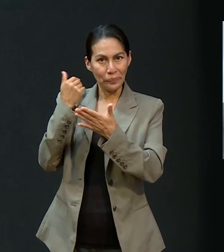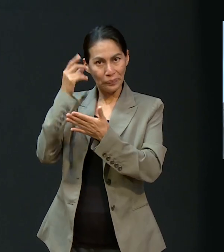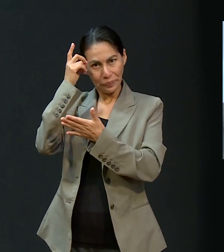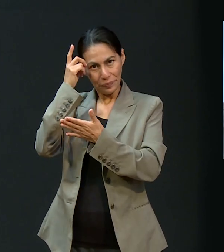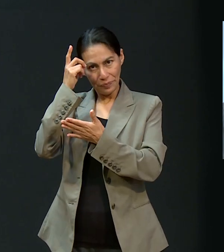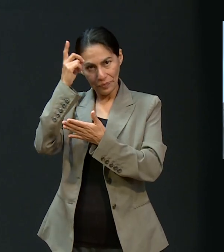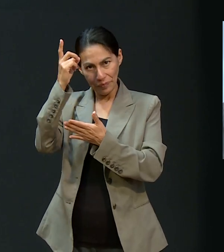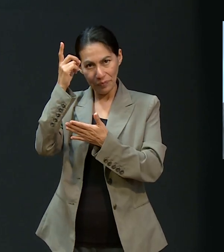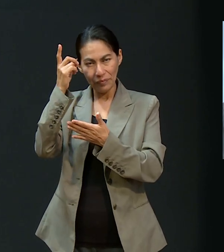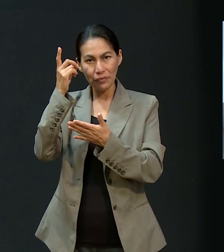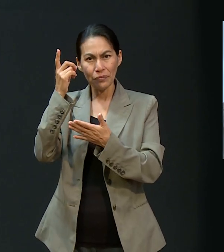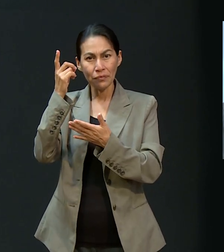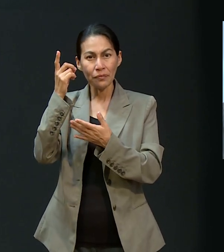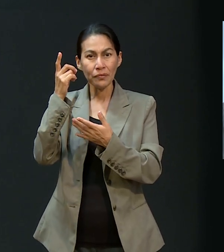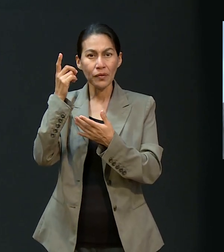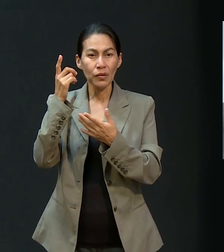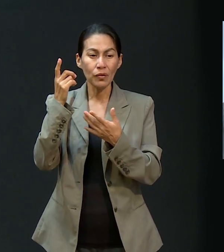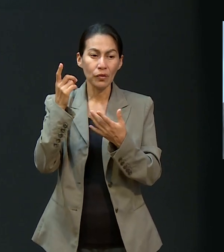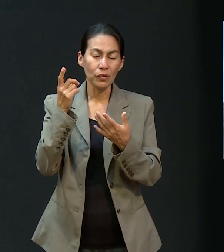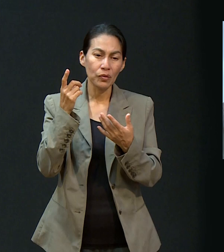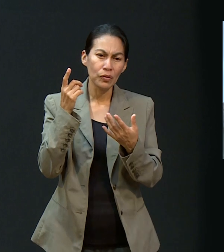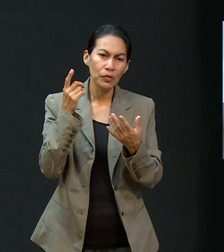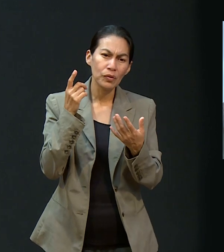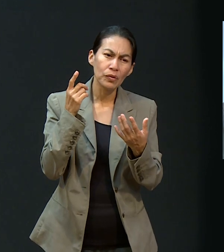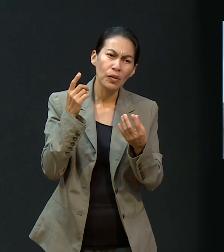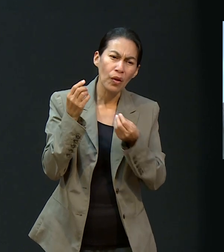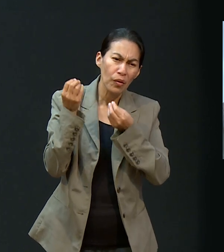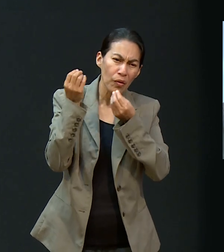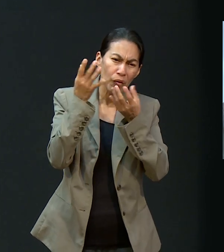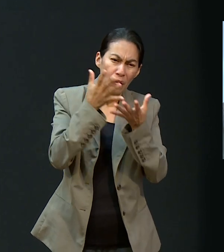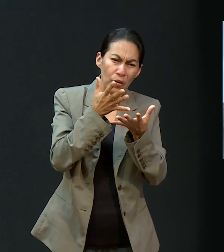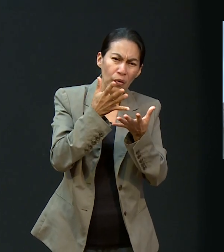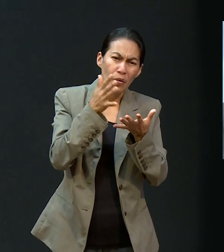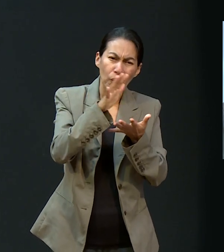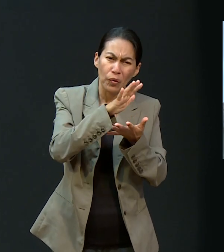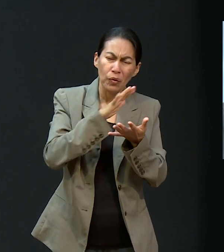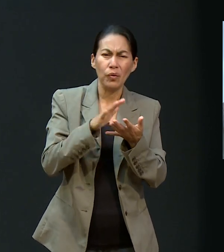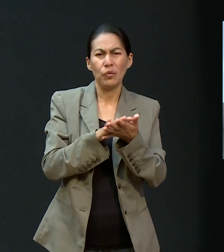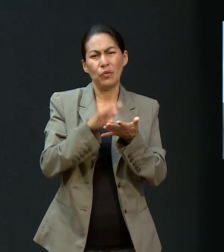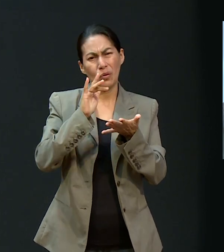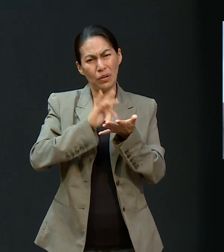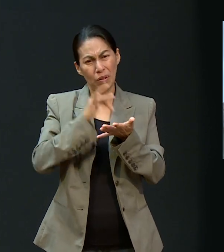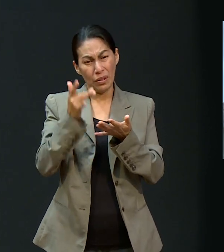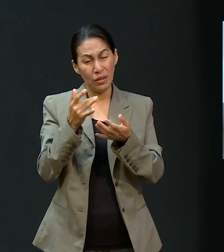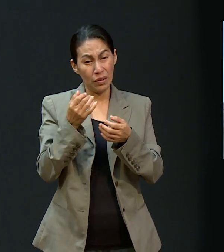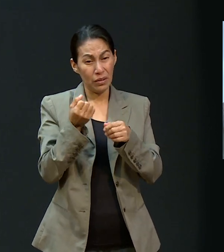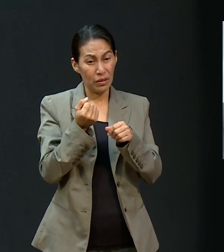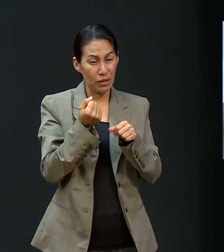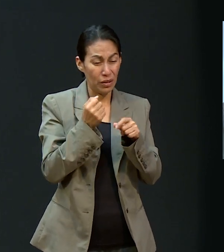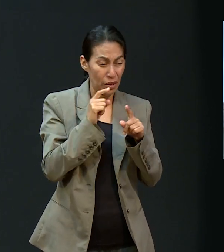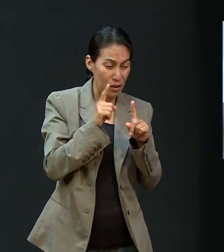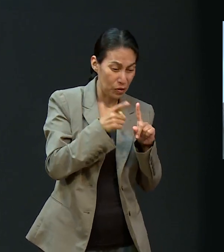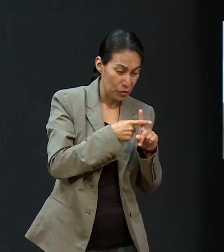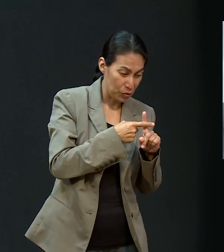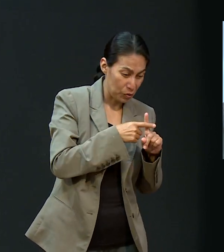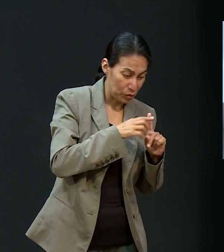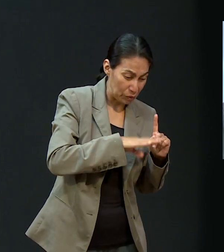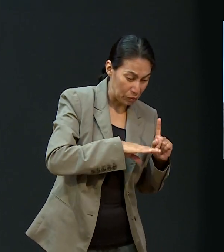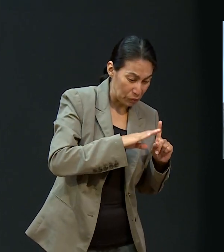ganó este recurso para nosotros a través de la sangre que vertió su propio Hijo en